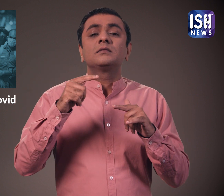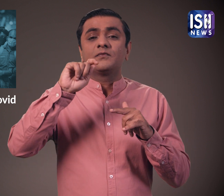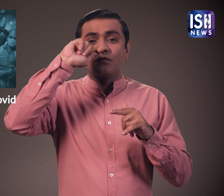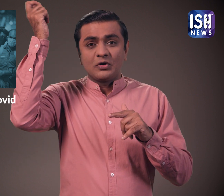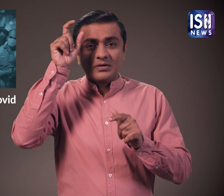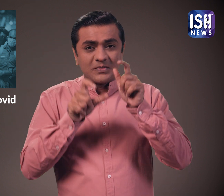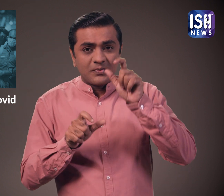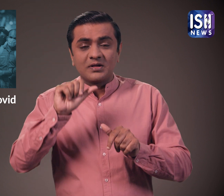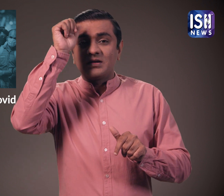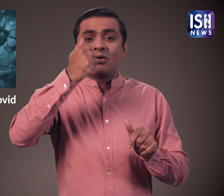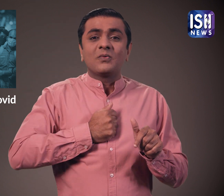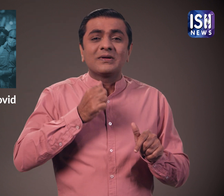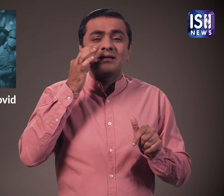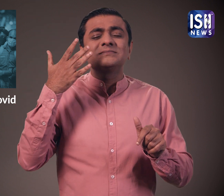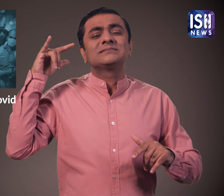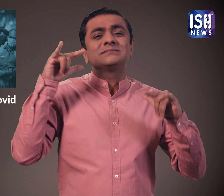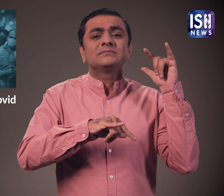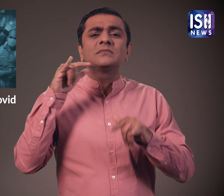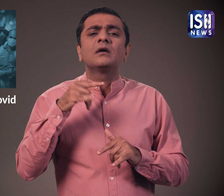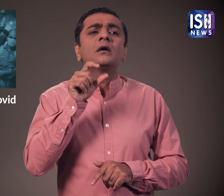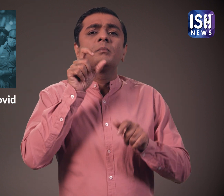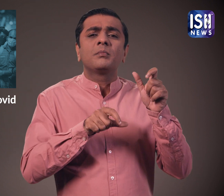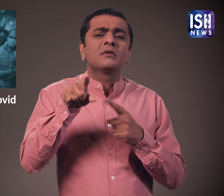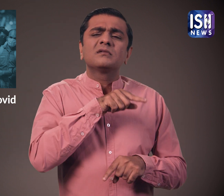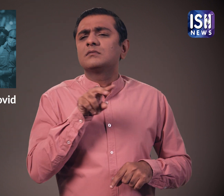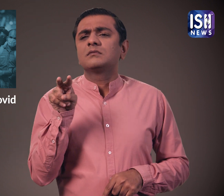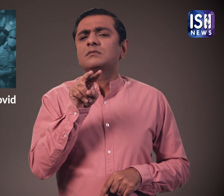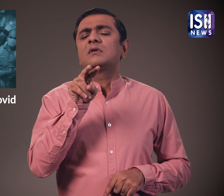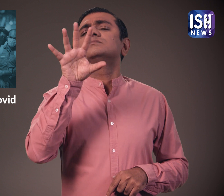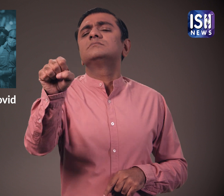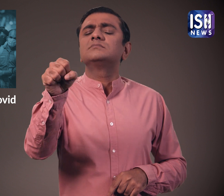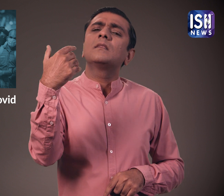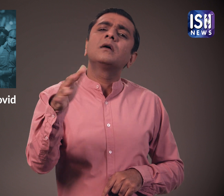भारतिय और विदेशी यात्रियों की रैंडम टेस्टिंग के दौरान